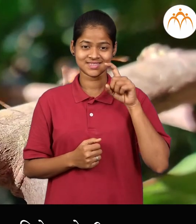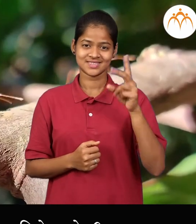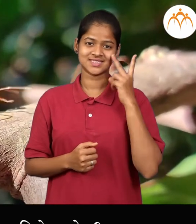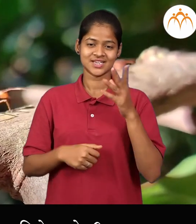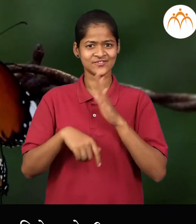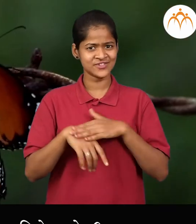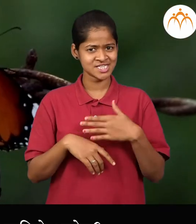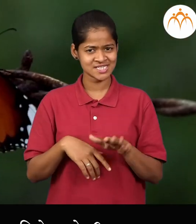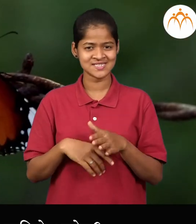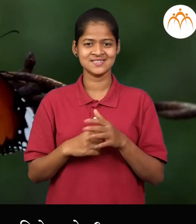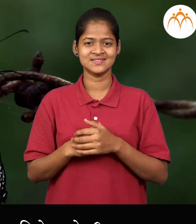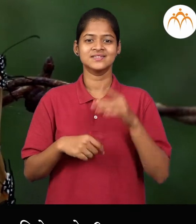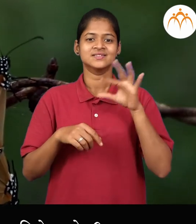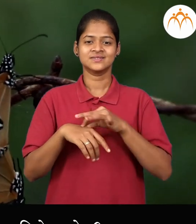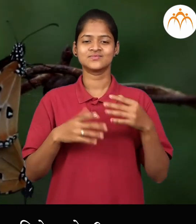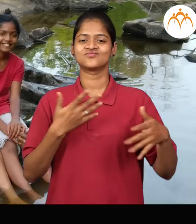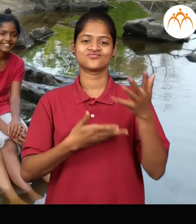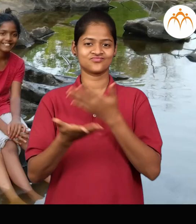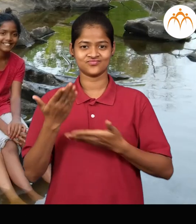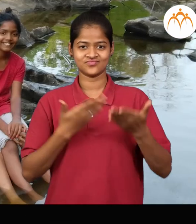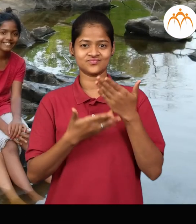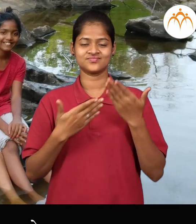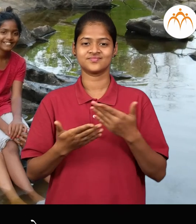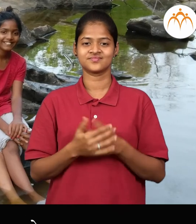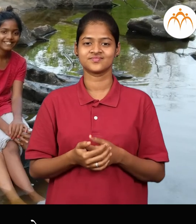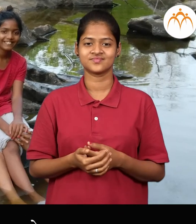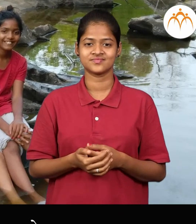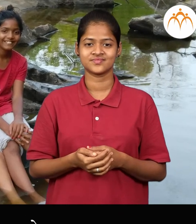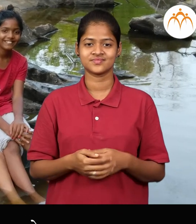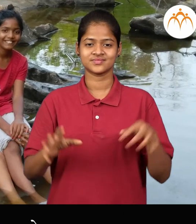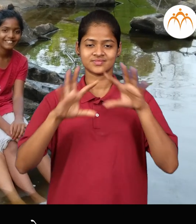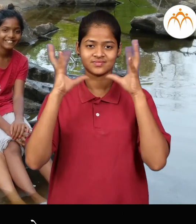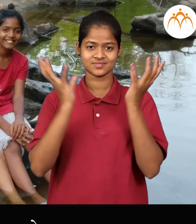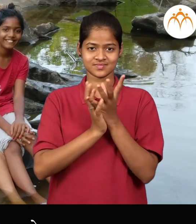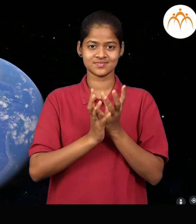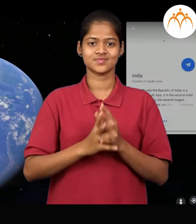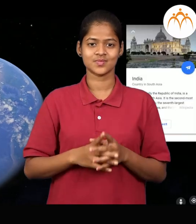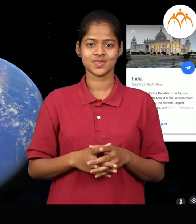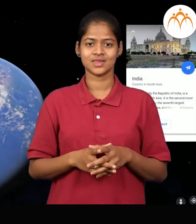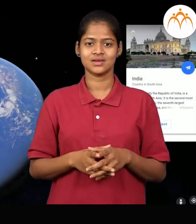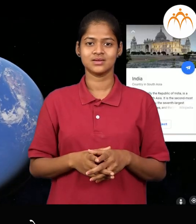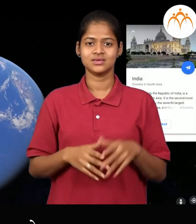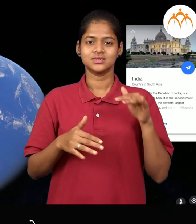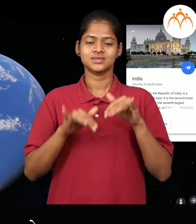कोणकोणते कीटक पहले आहेत, मानव, आपन सारे मानव आहोत, पृत्वी, आपन